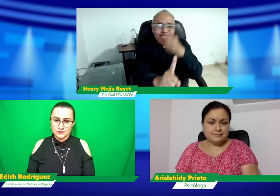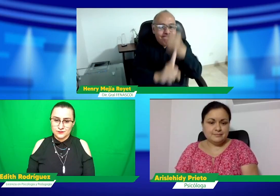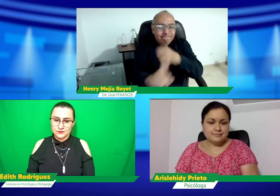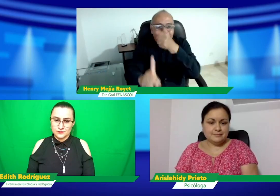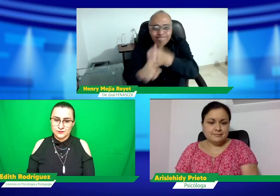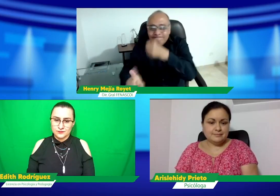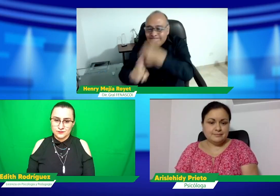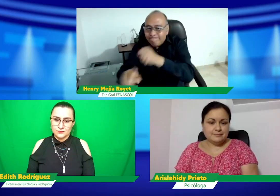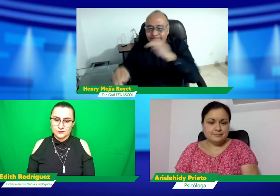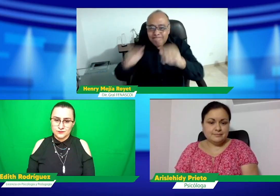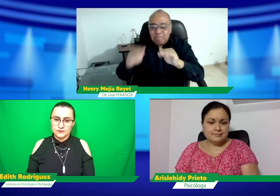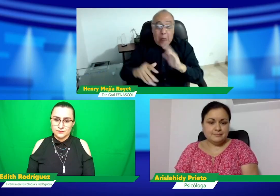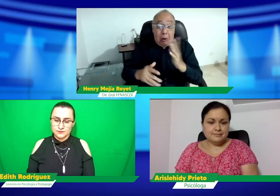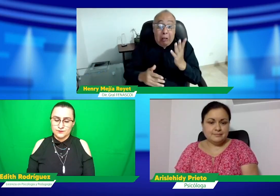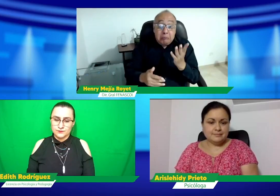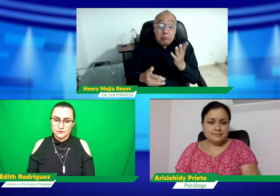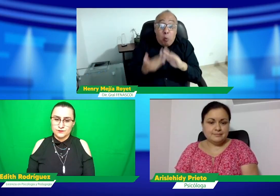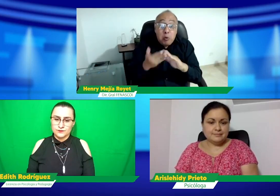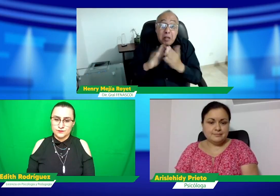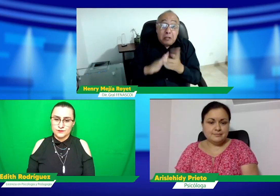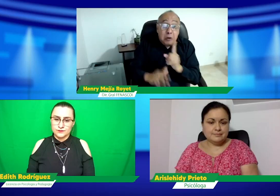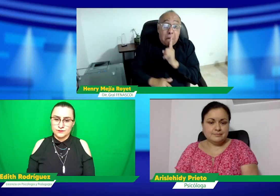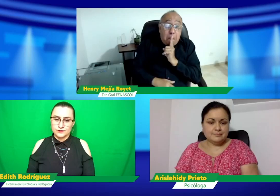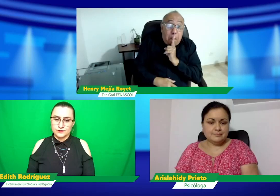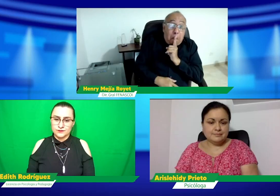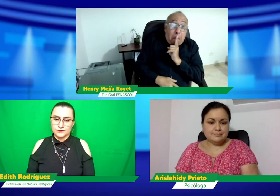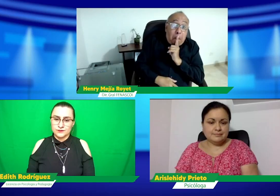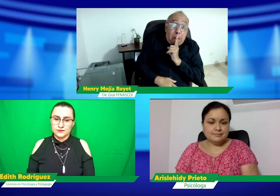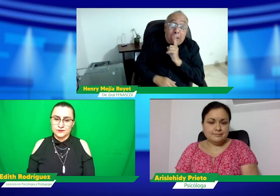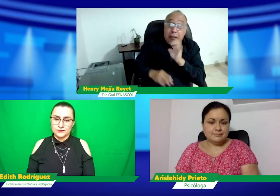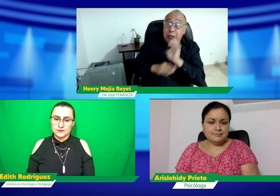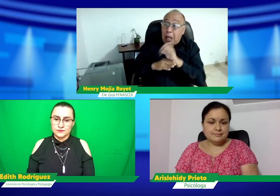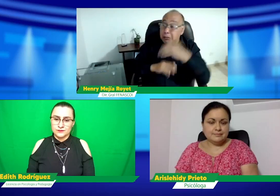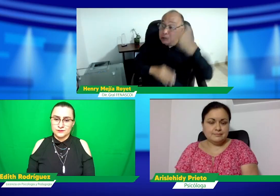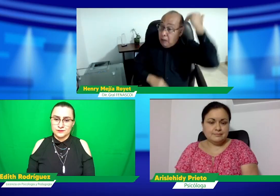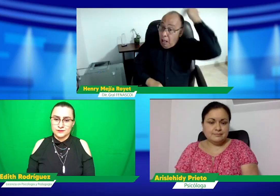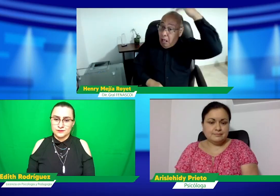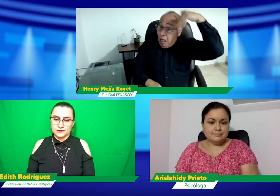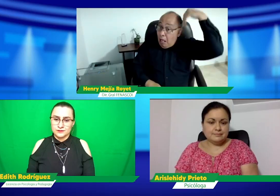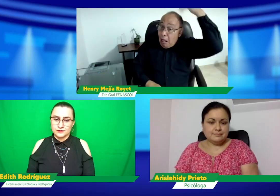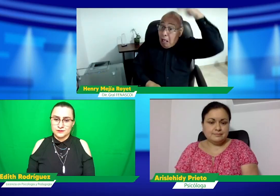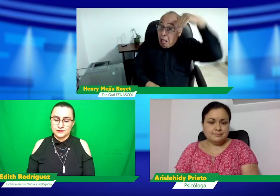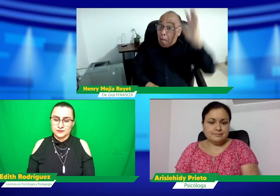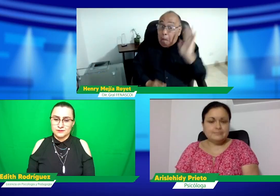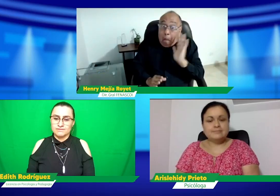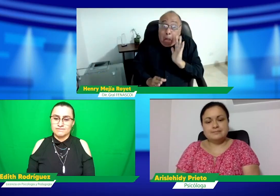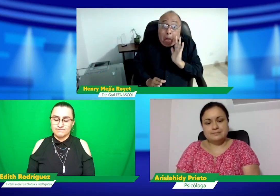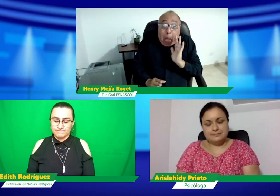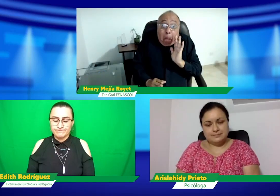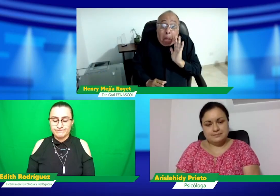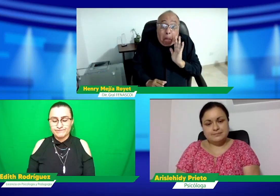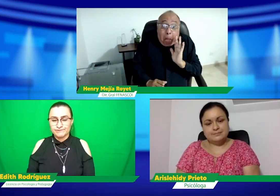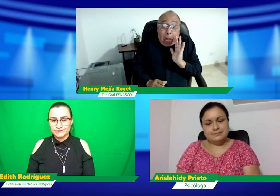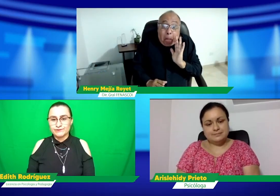importancia es que la comunidad sorda haga este tipo de incidencia, cuando la comunidad sorda no hace esta incidencia pues